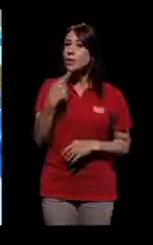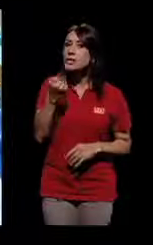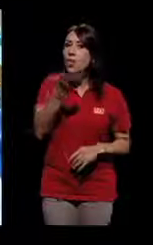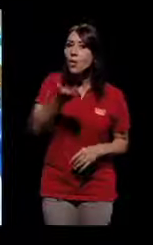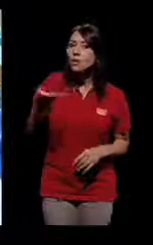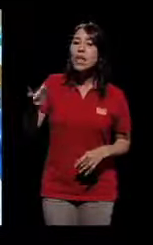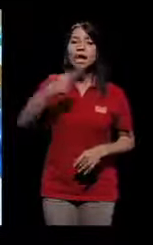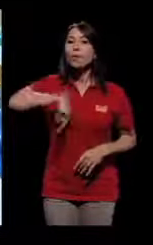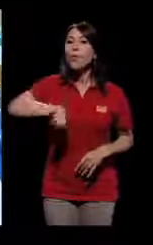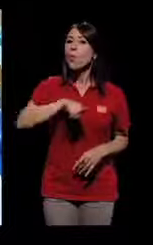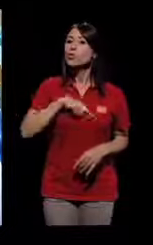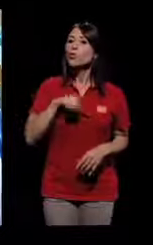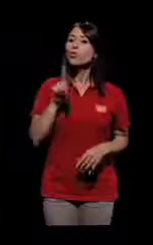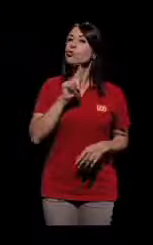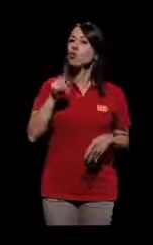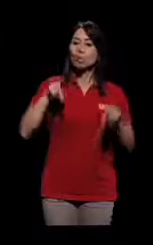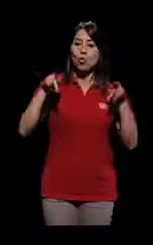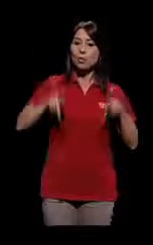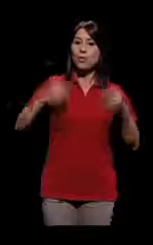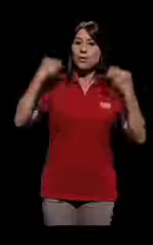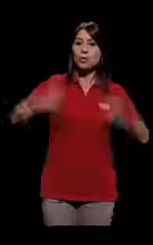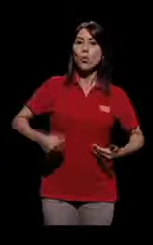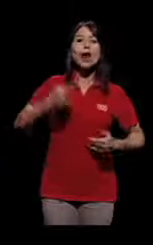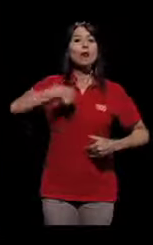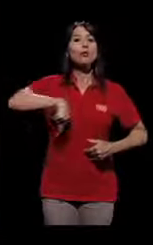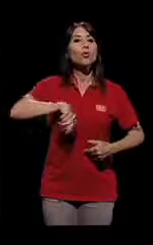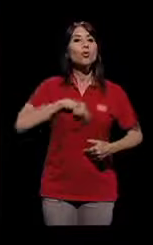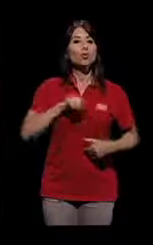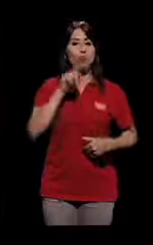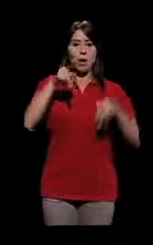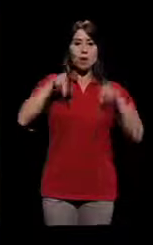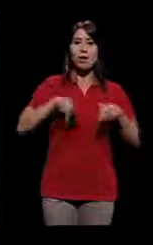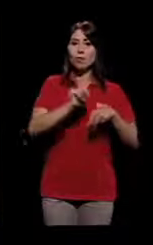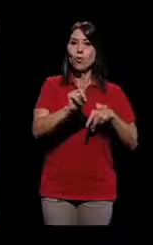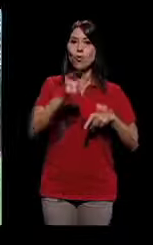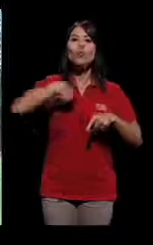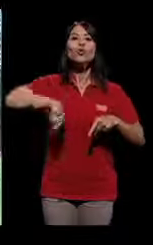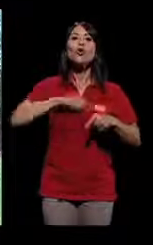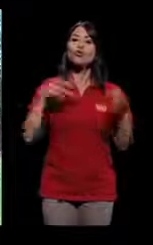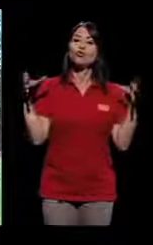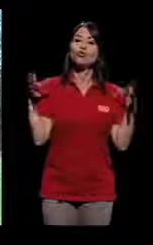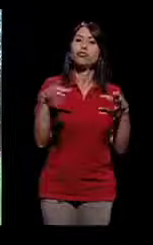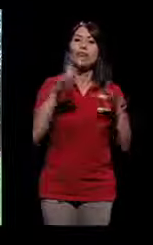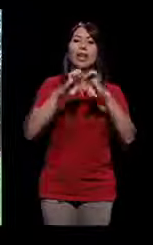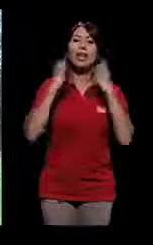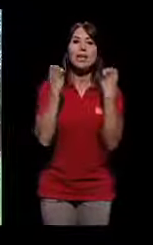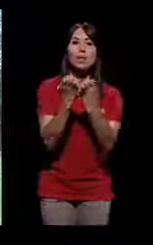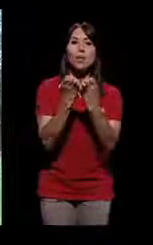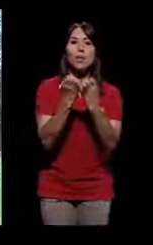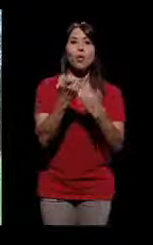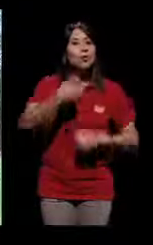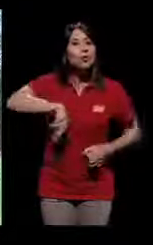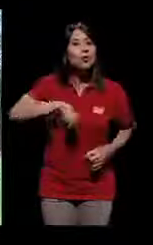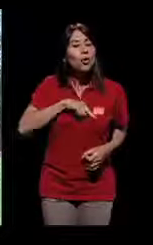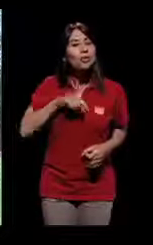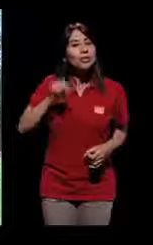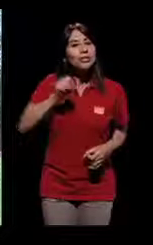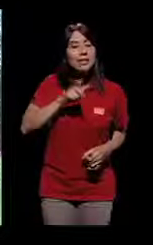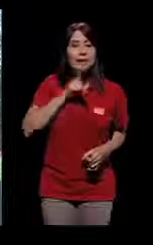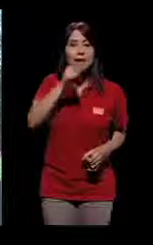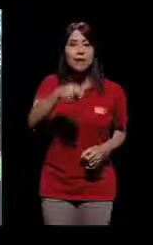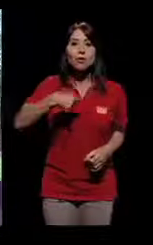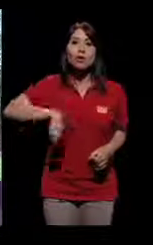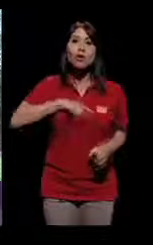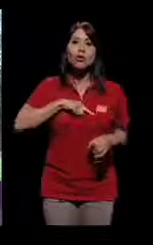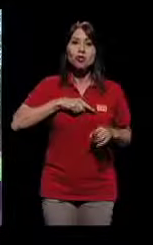más atlético, porque la mujer tenía unos caminados rarísimos. Le voy a decir una cosa, nosotros no somos una persona, somos